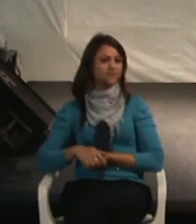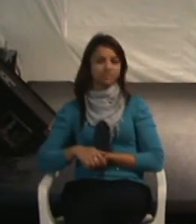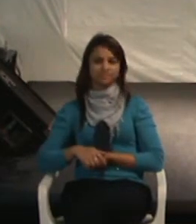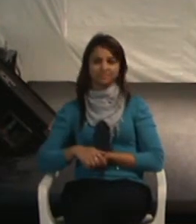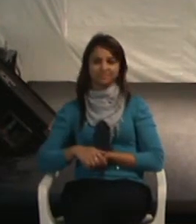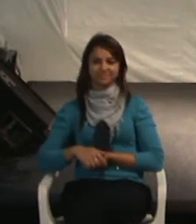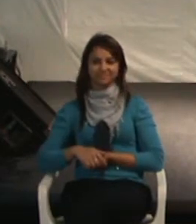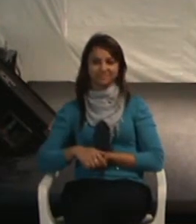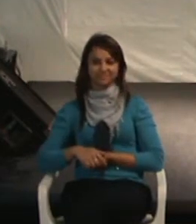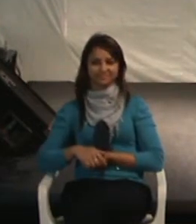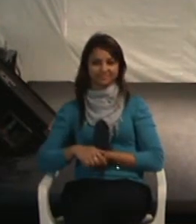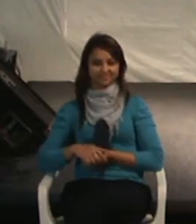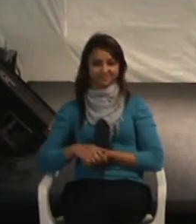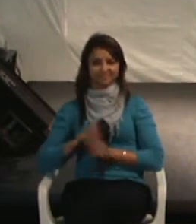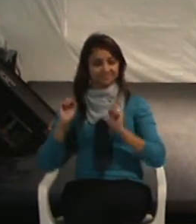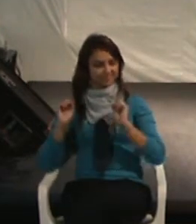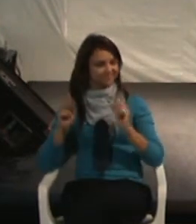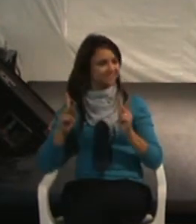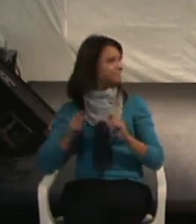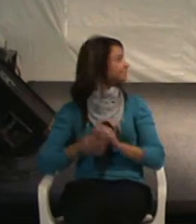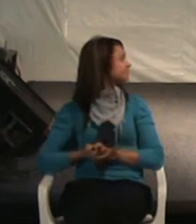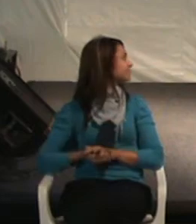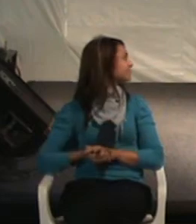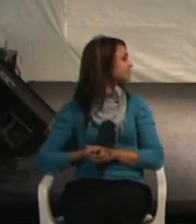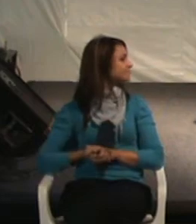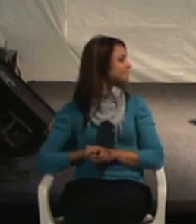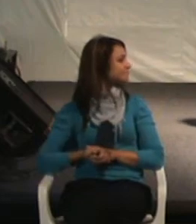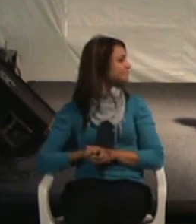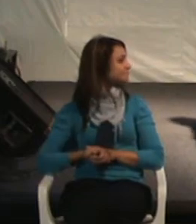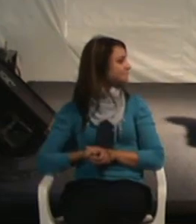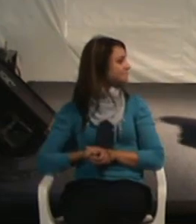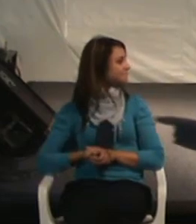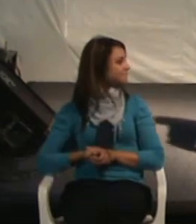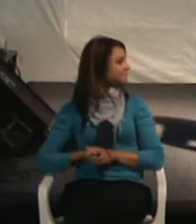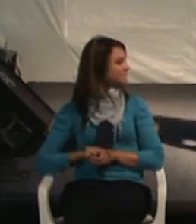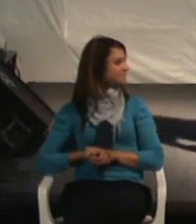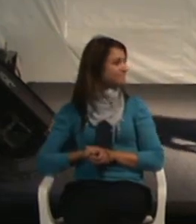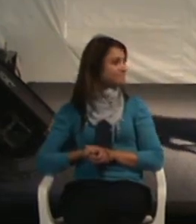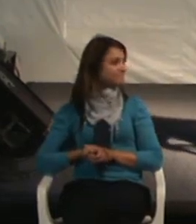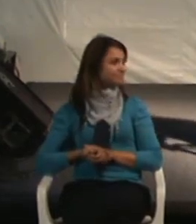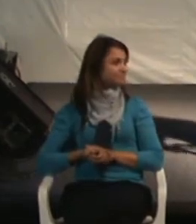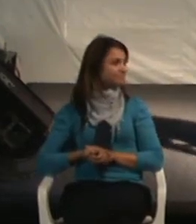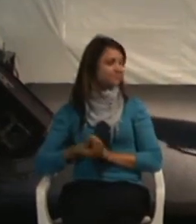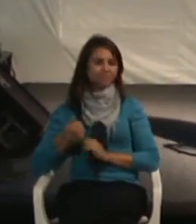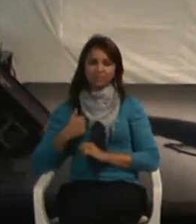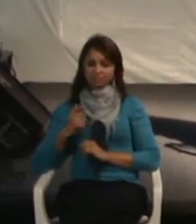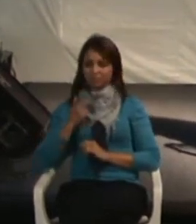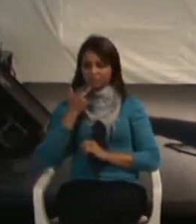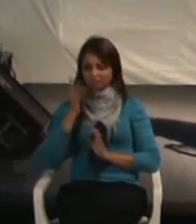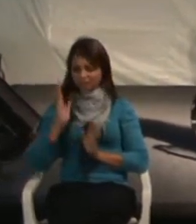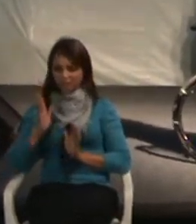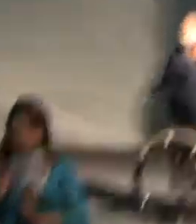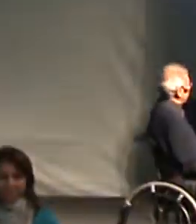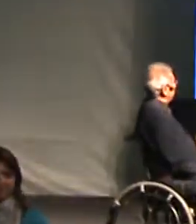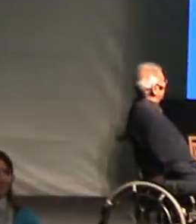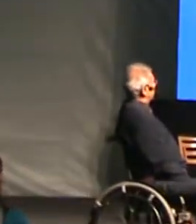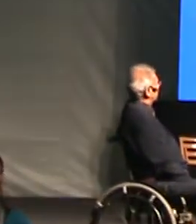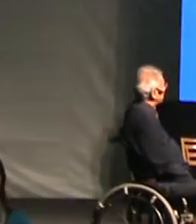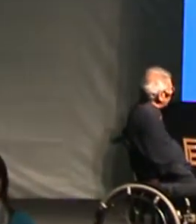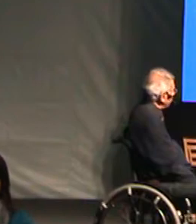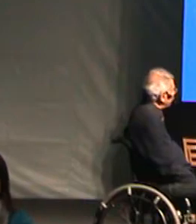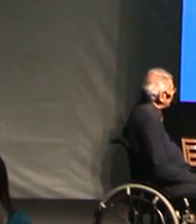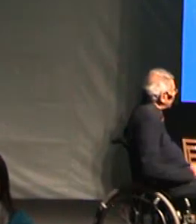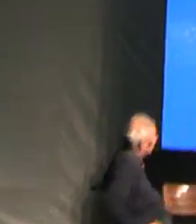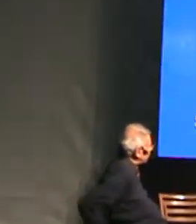Então, vamos lá. Ok. Quem é que vai controlar? Bom, então, como eu falei para vocês, a Secretaria